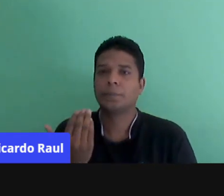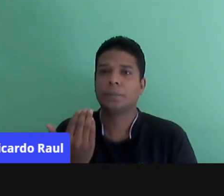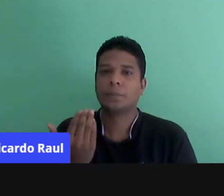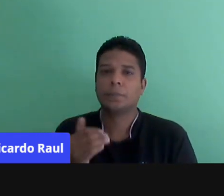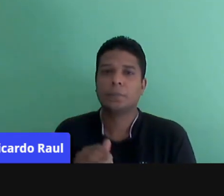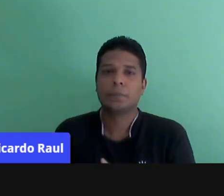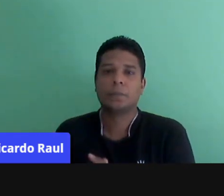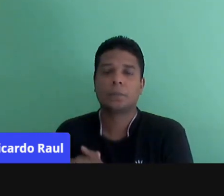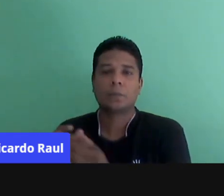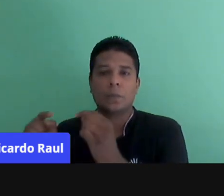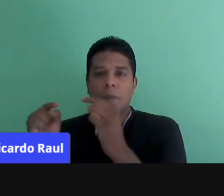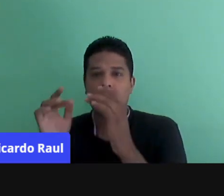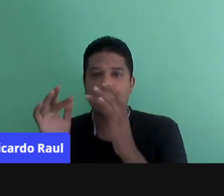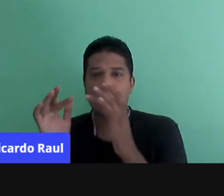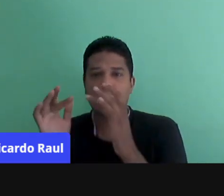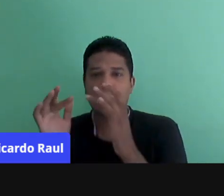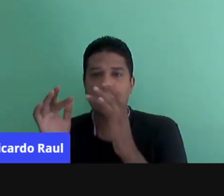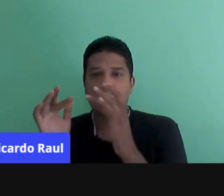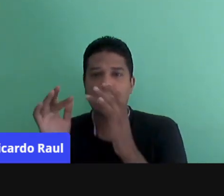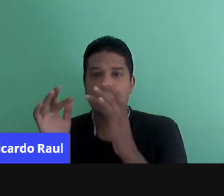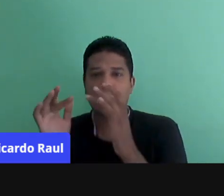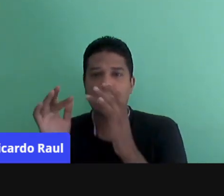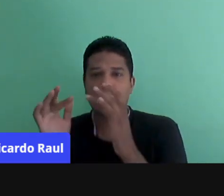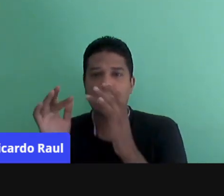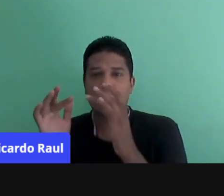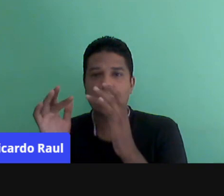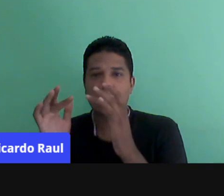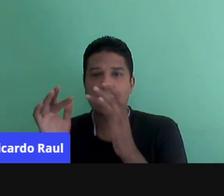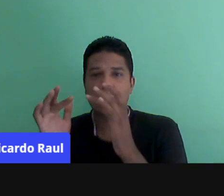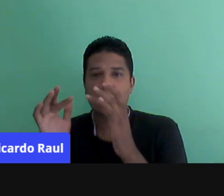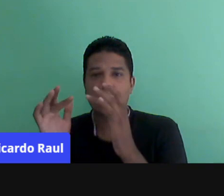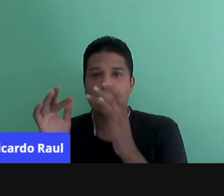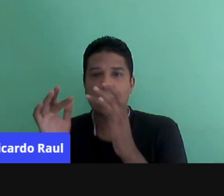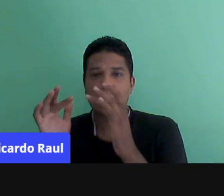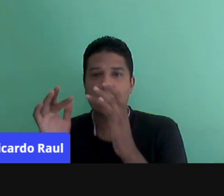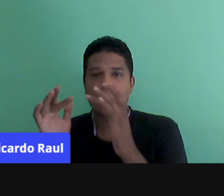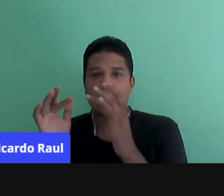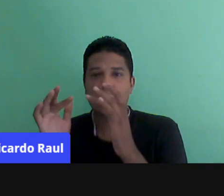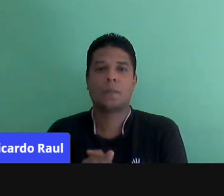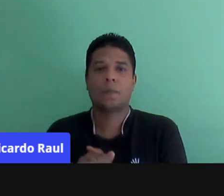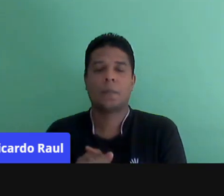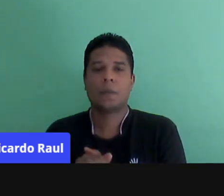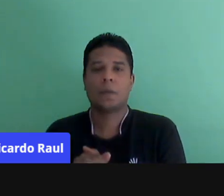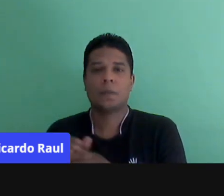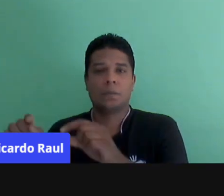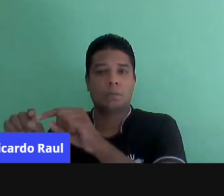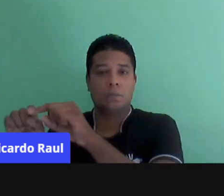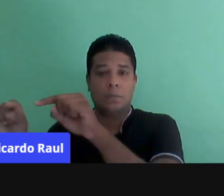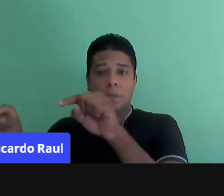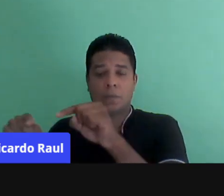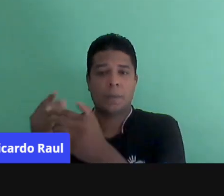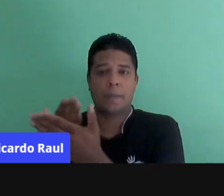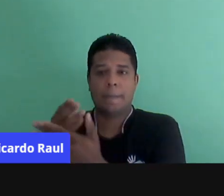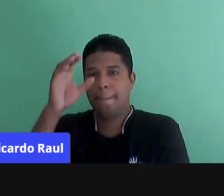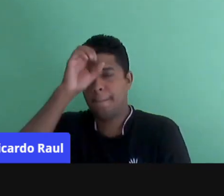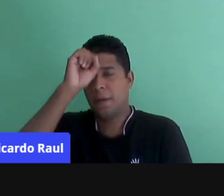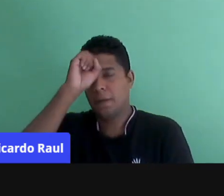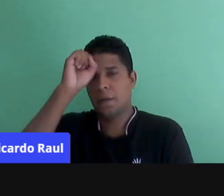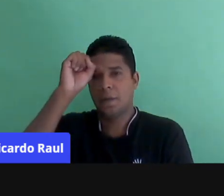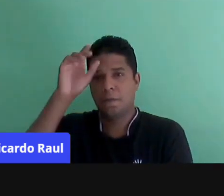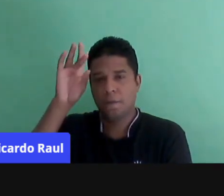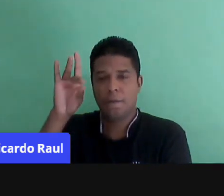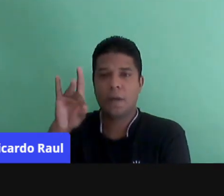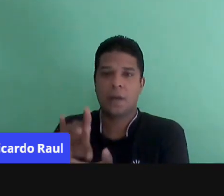pelo contato, pelo social, né? Nem sempre procuram espaço da escola pela aprendizagem, pelo